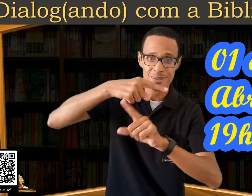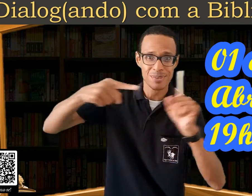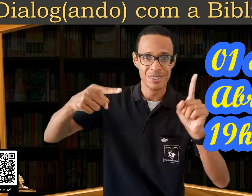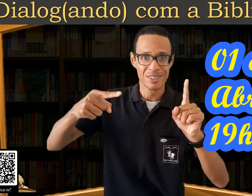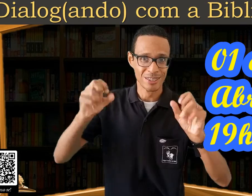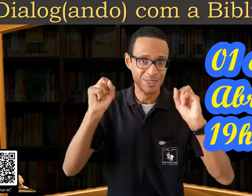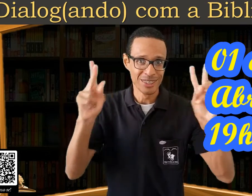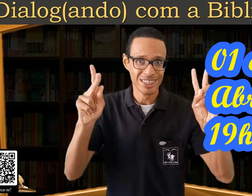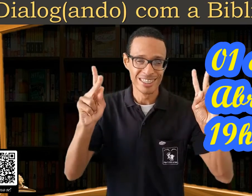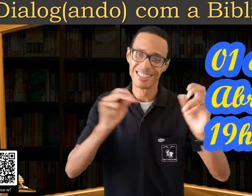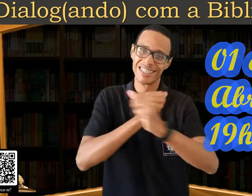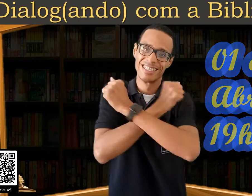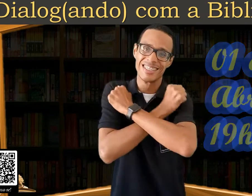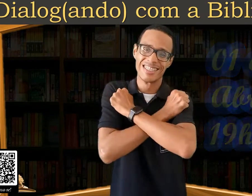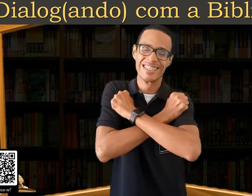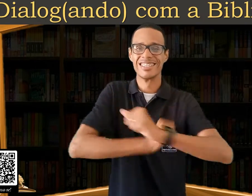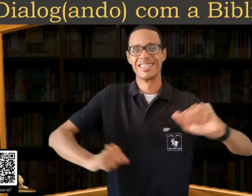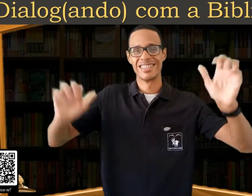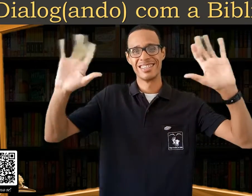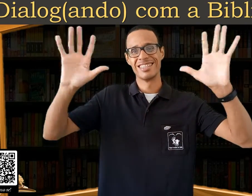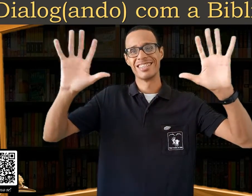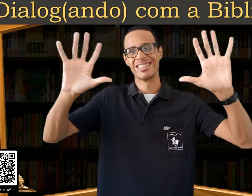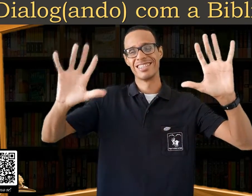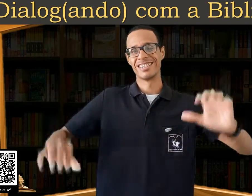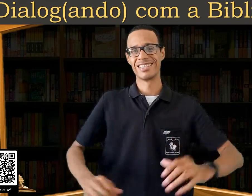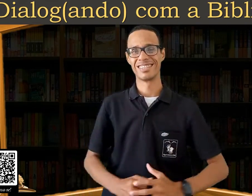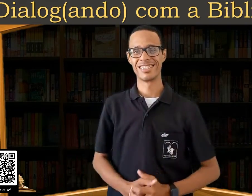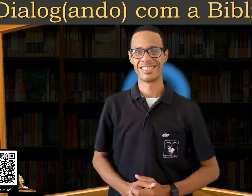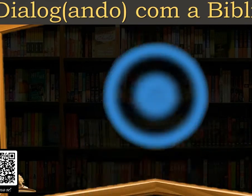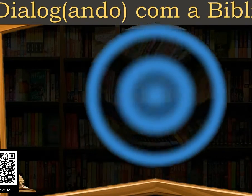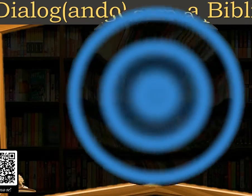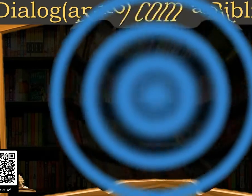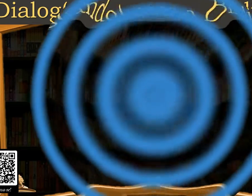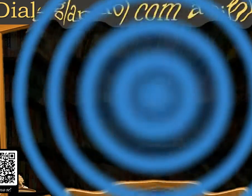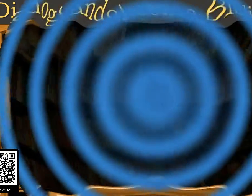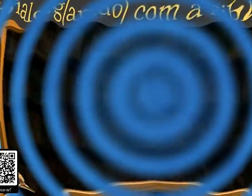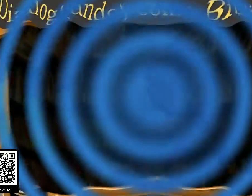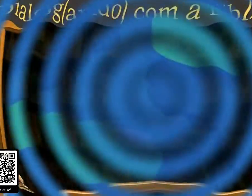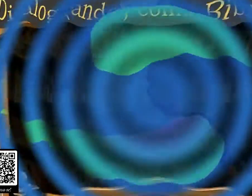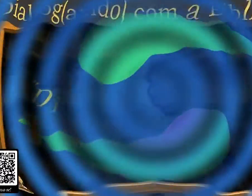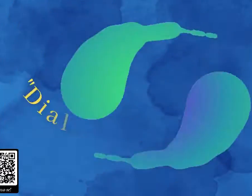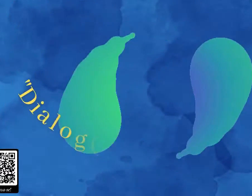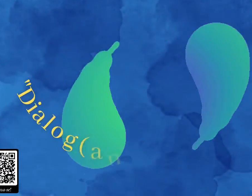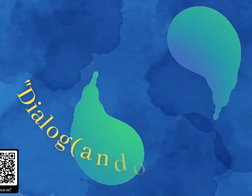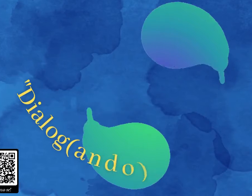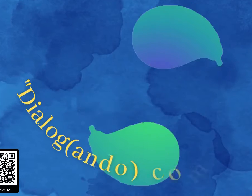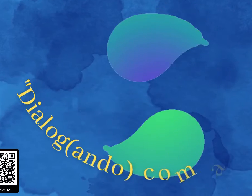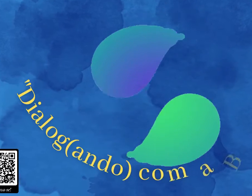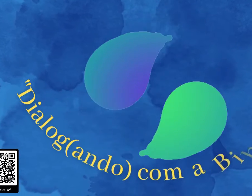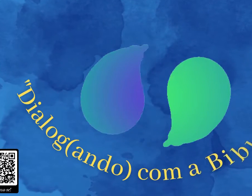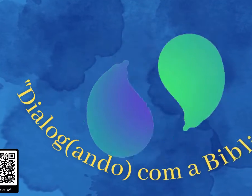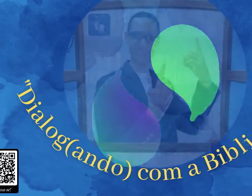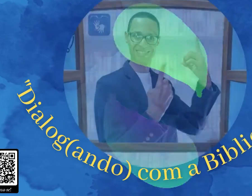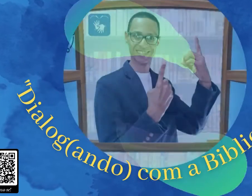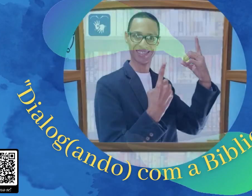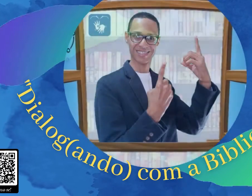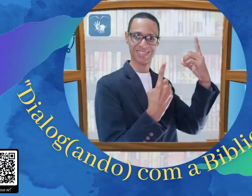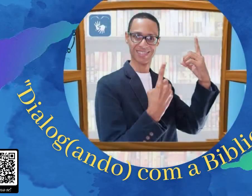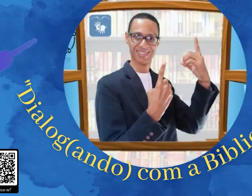1º de abril. Grande abraço! Tchau, tchau! Transcrição e Legendas por